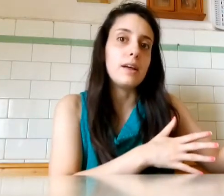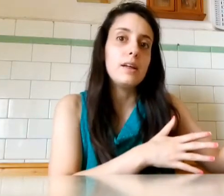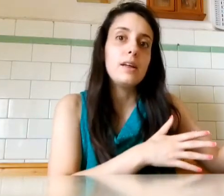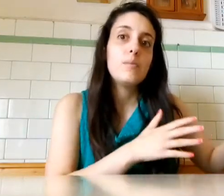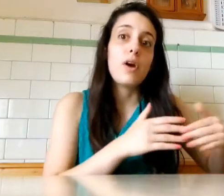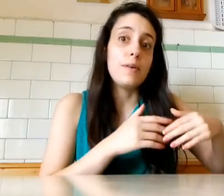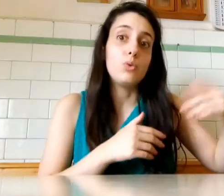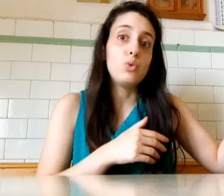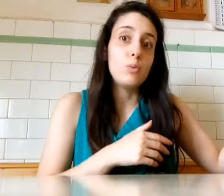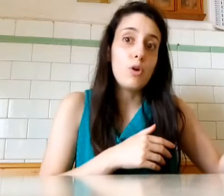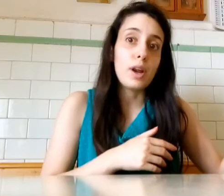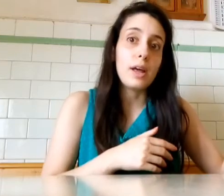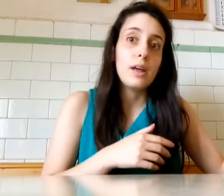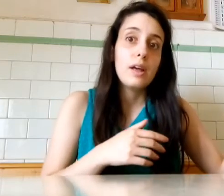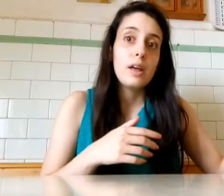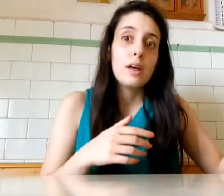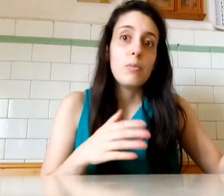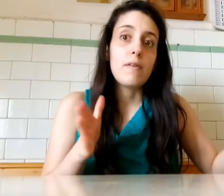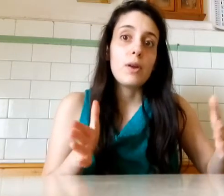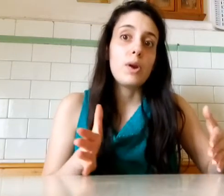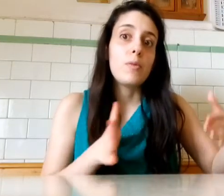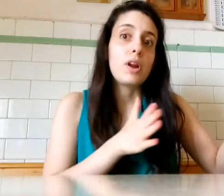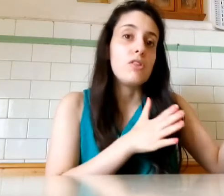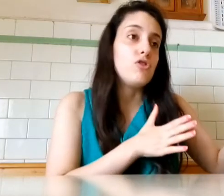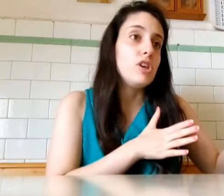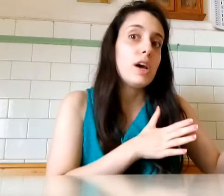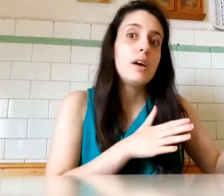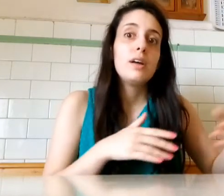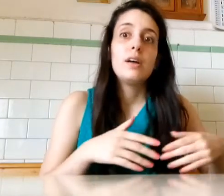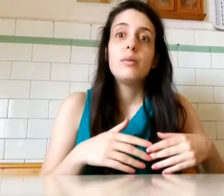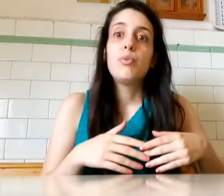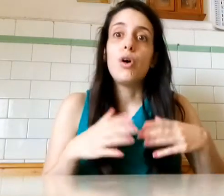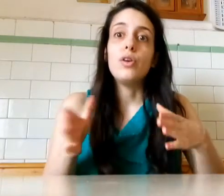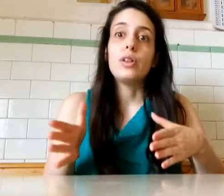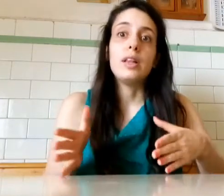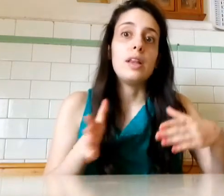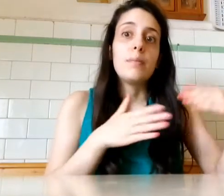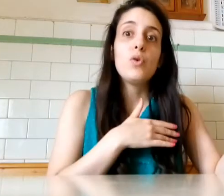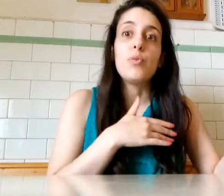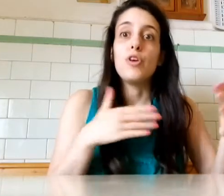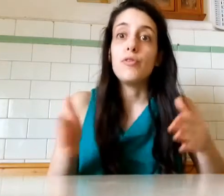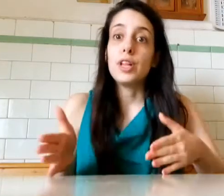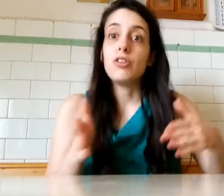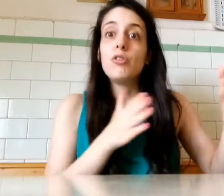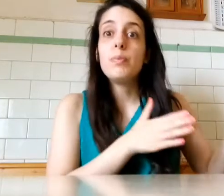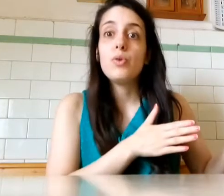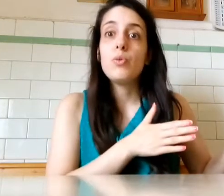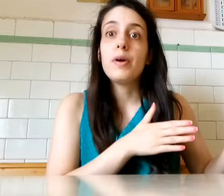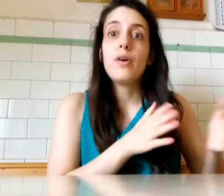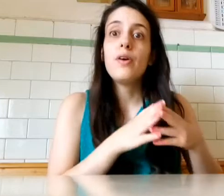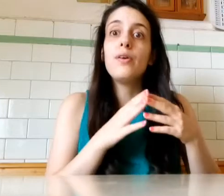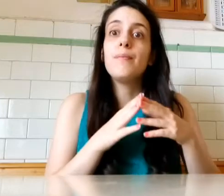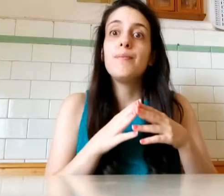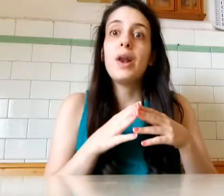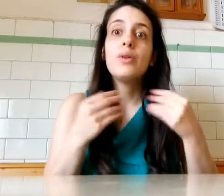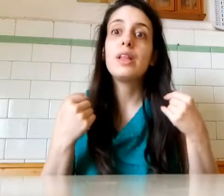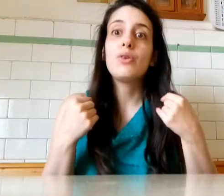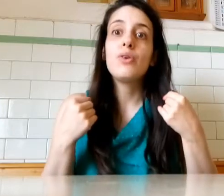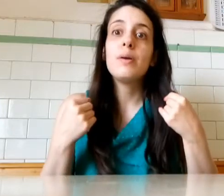Puoi avere un tumore Puoi avere un'emorragia Puoi non sentire più Puoi non vederci più Però allo stato Allo non gli